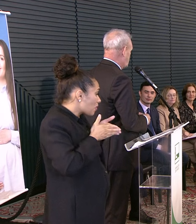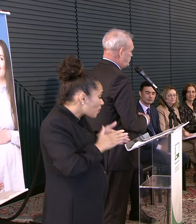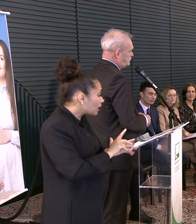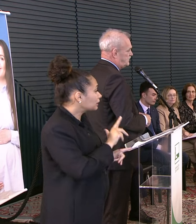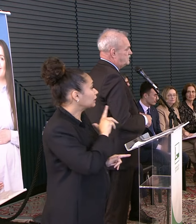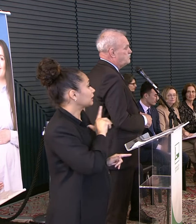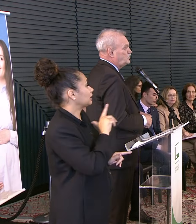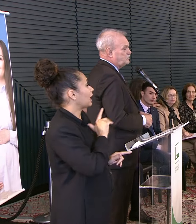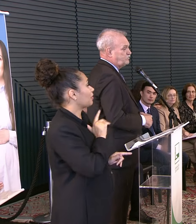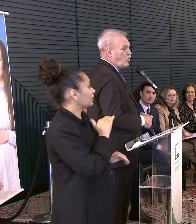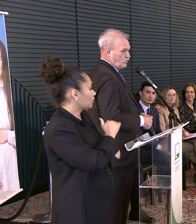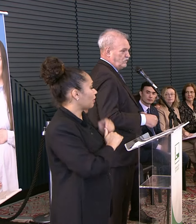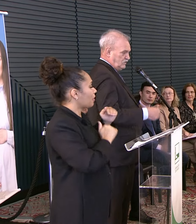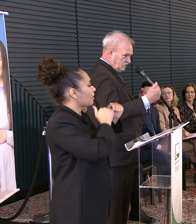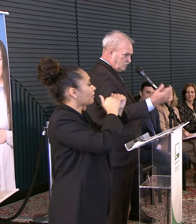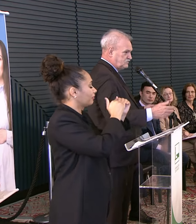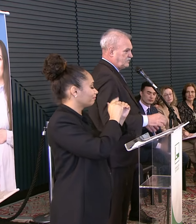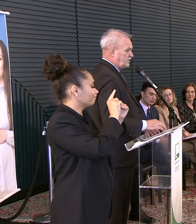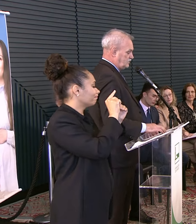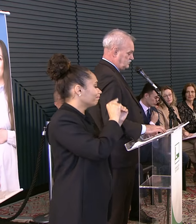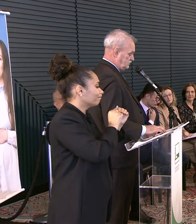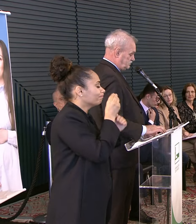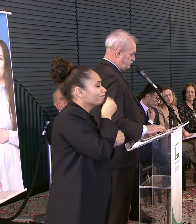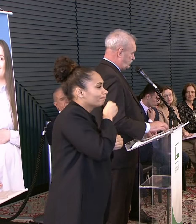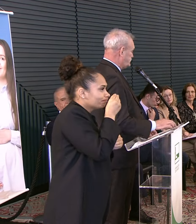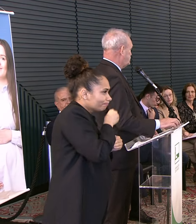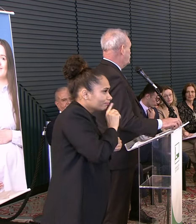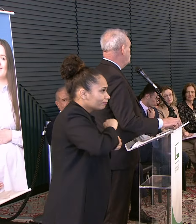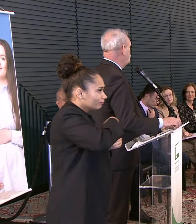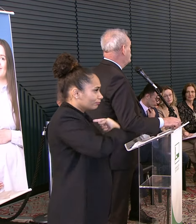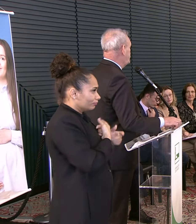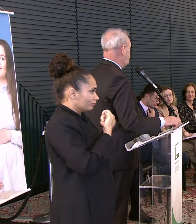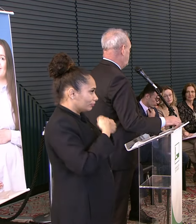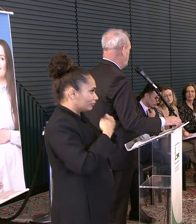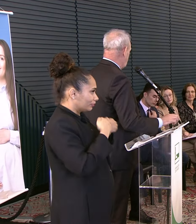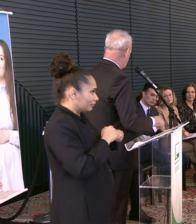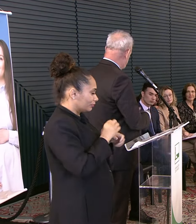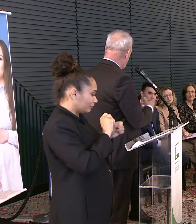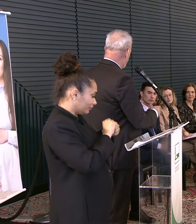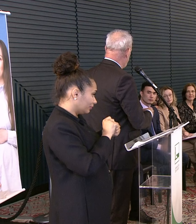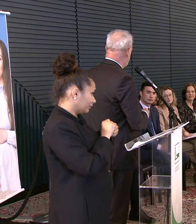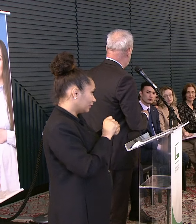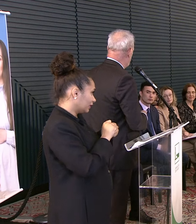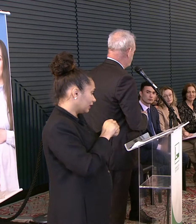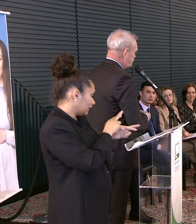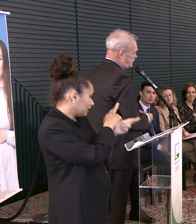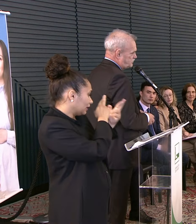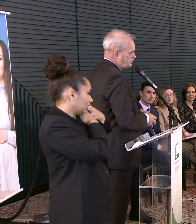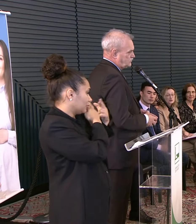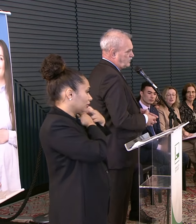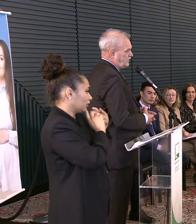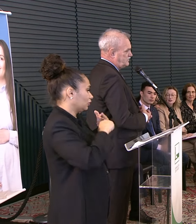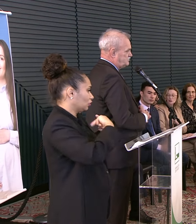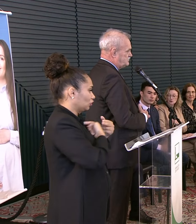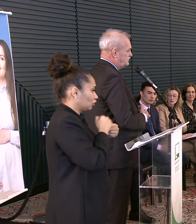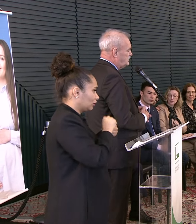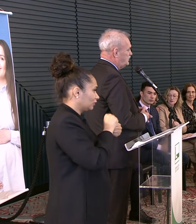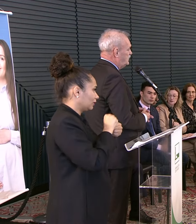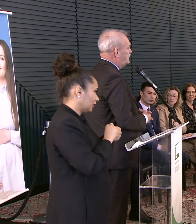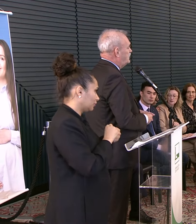avançado Ainda muito pouco E eu espero Que a gente possa Cumprir Esses compromissos Que nós fizemos Com os